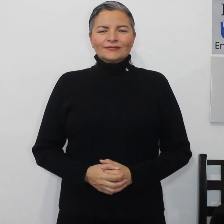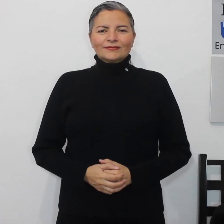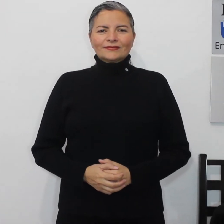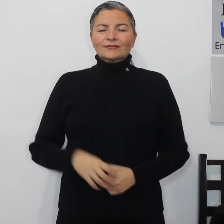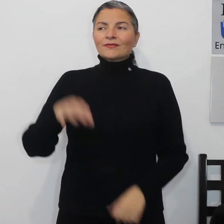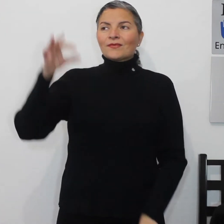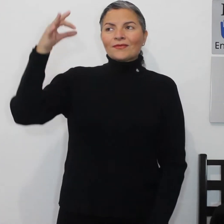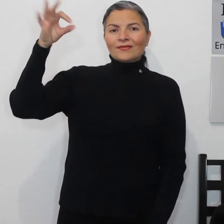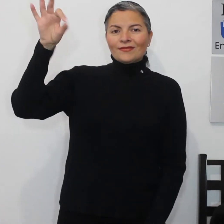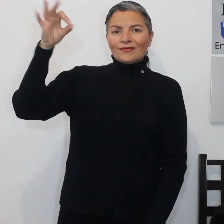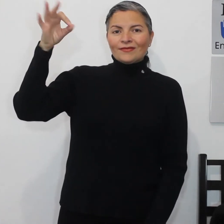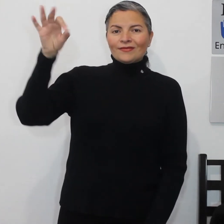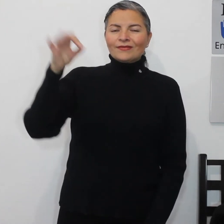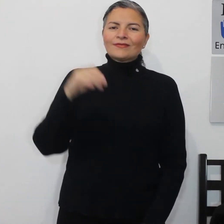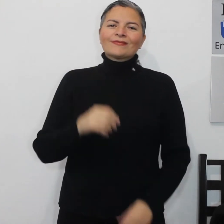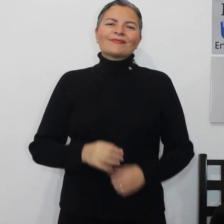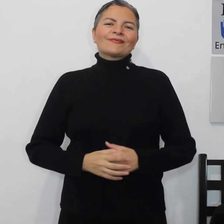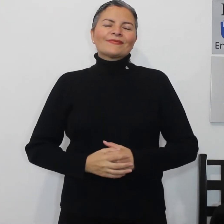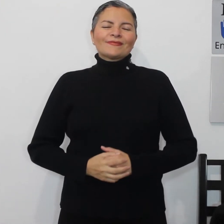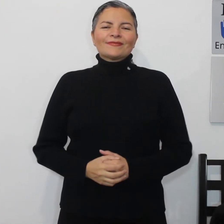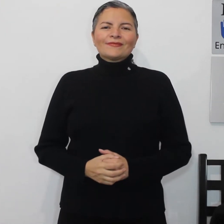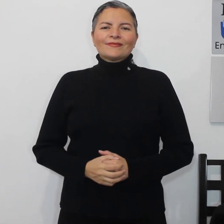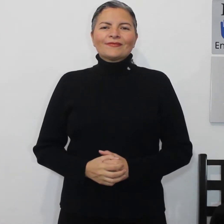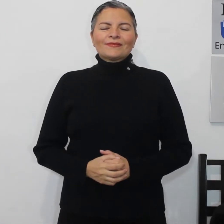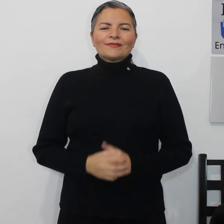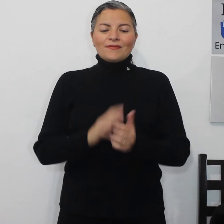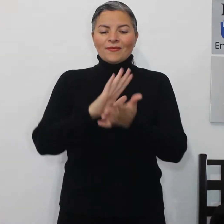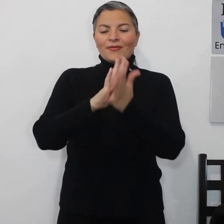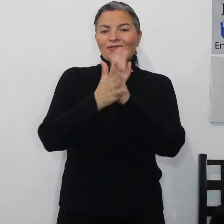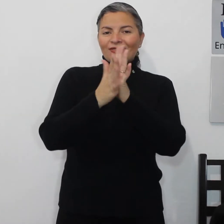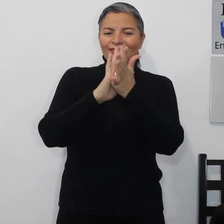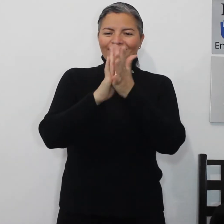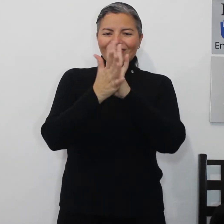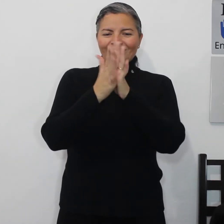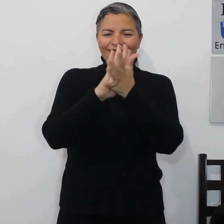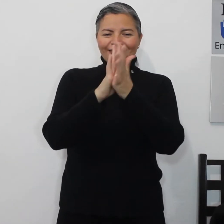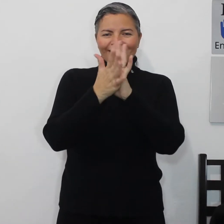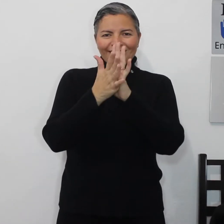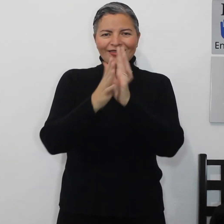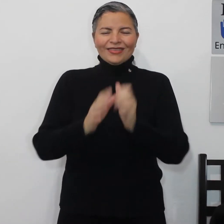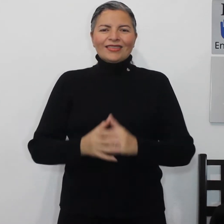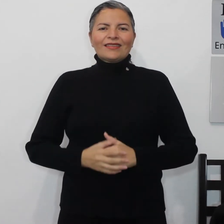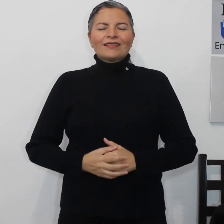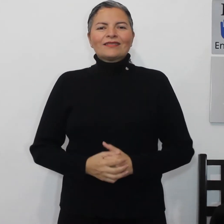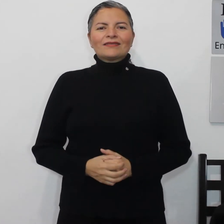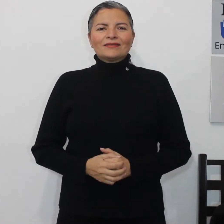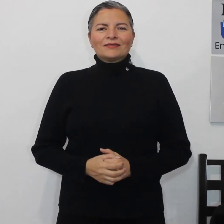pera, piña, pozole,